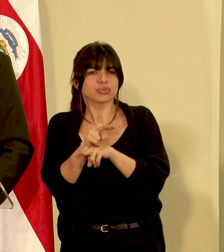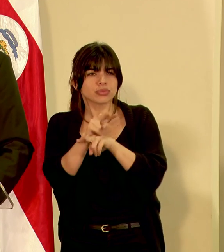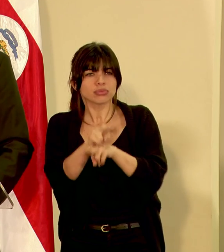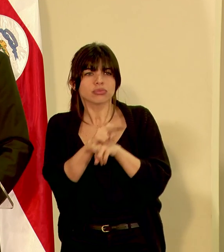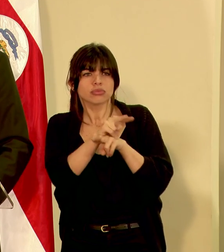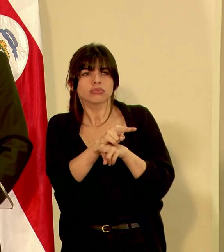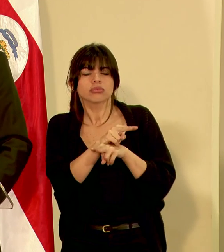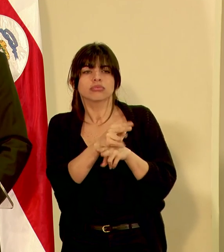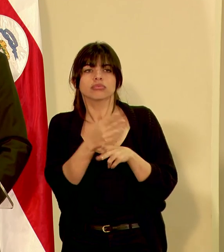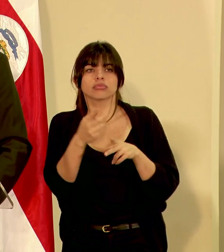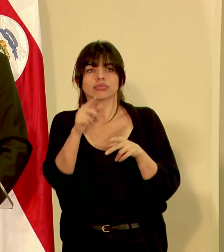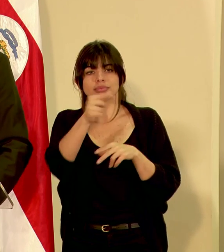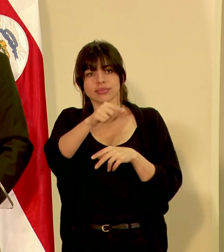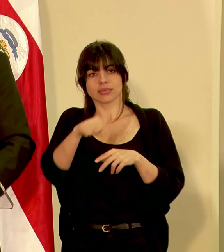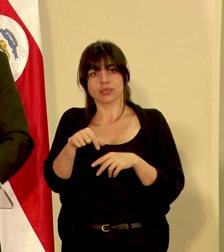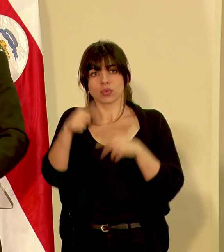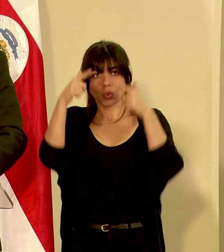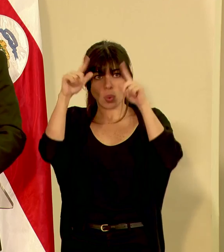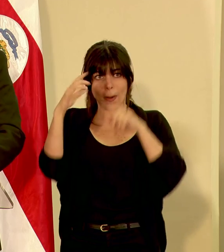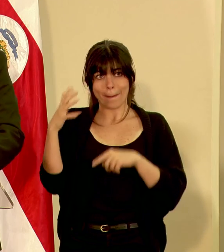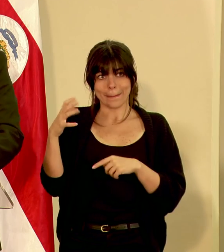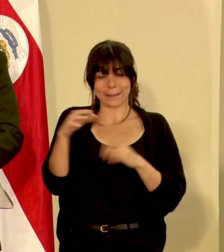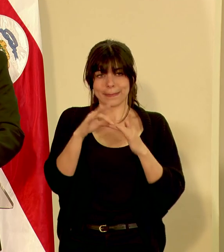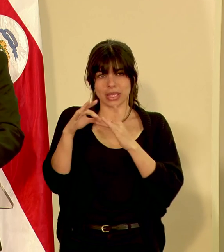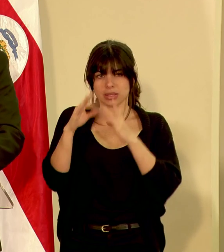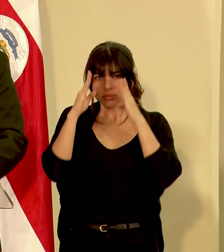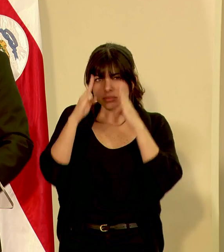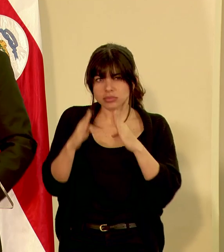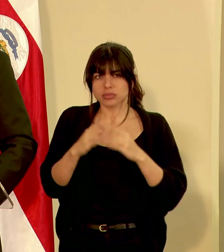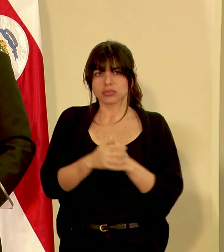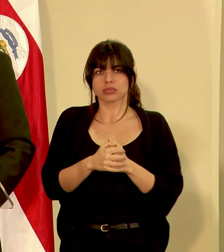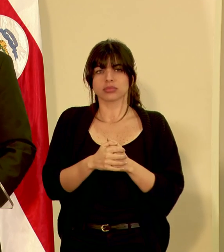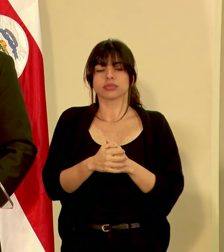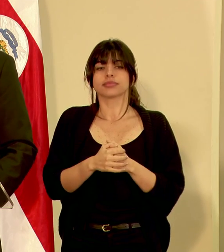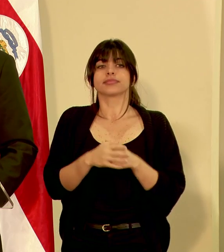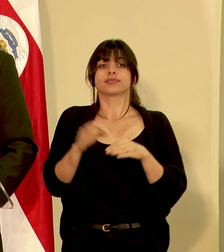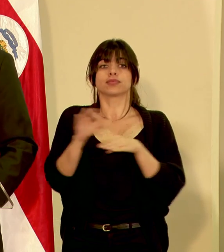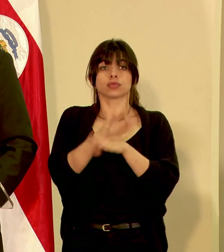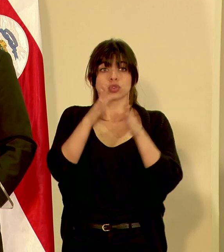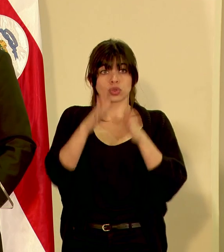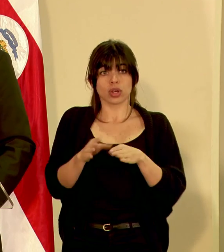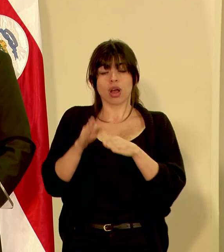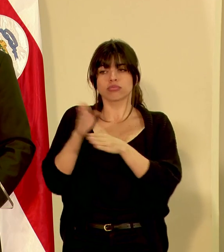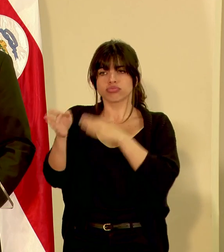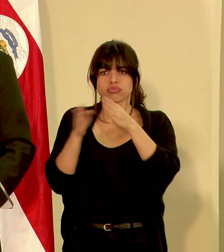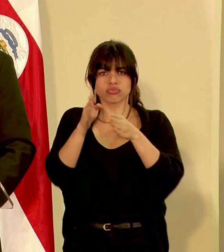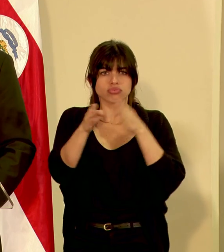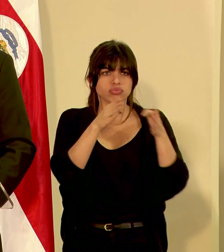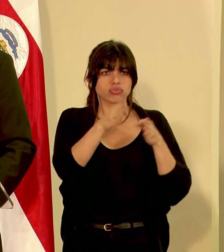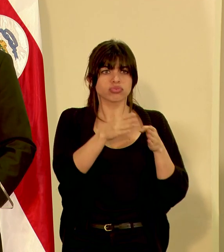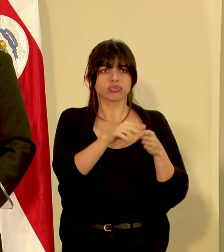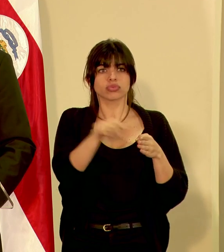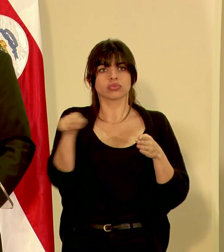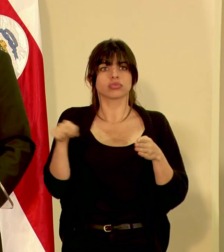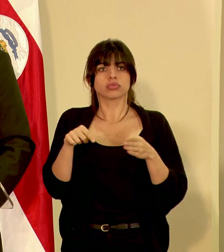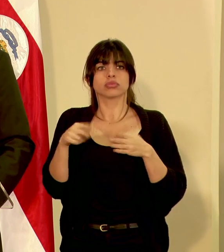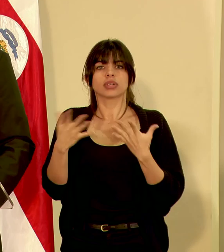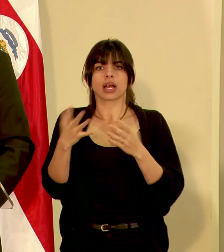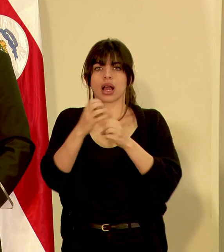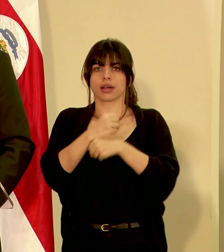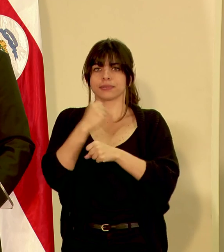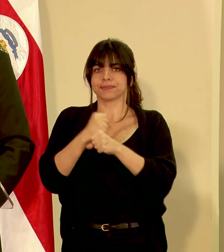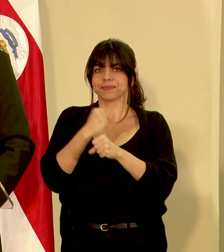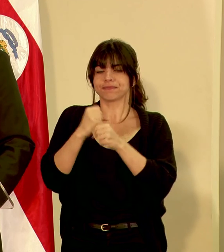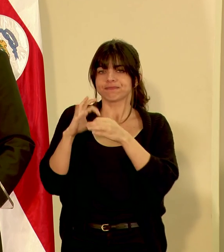la cuenca del río Toro Amarillo. Hemos desplazado funcionarios de la comisión quienes realizan